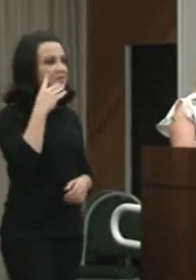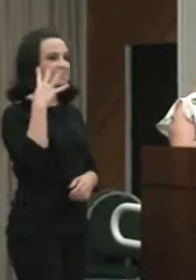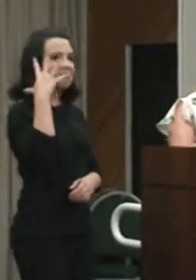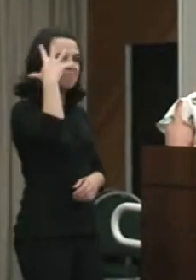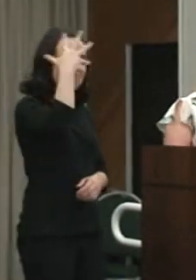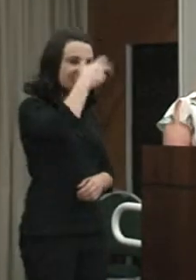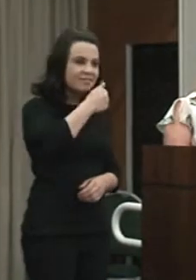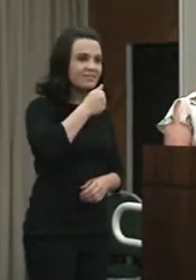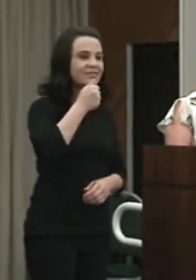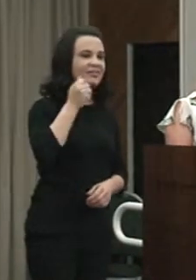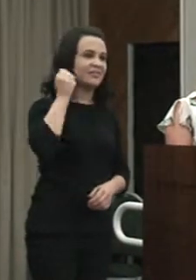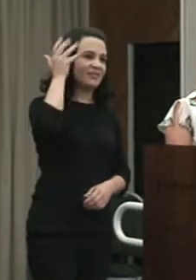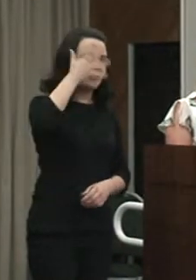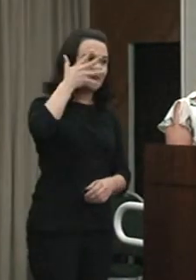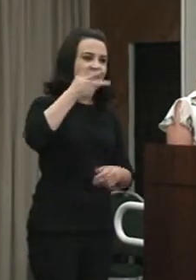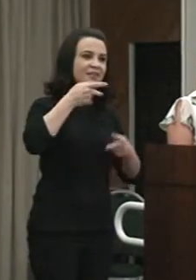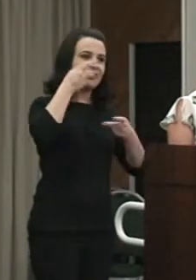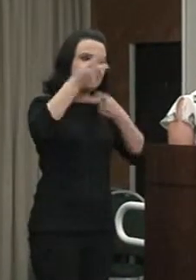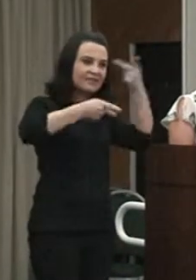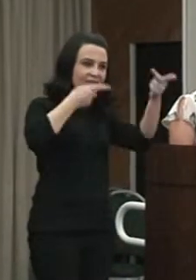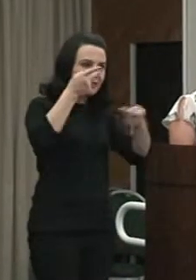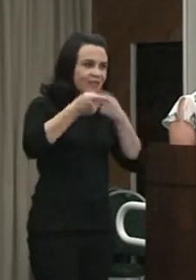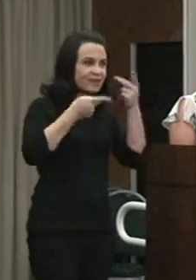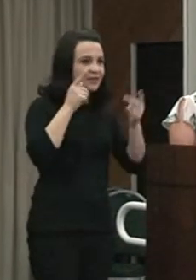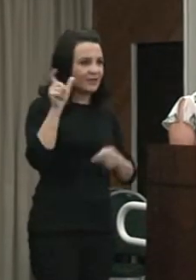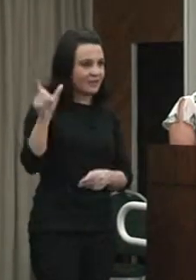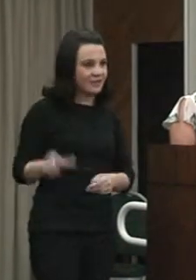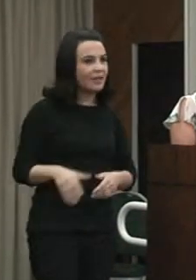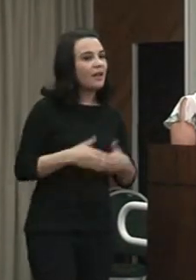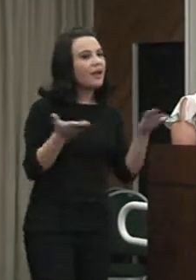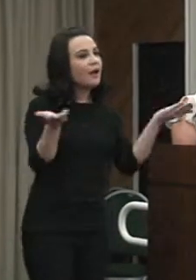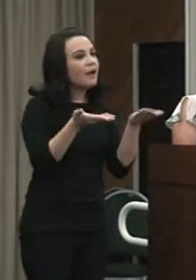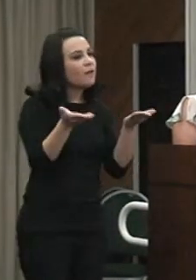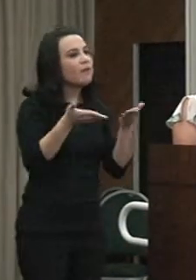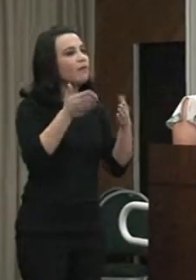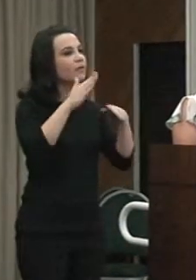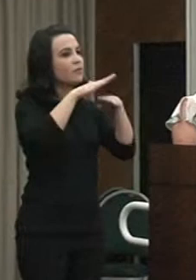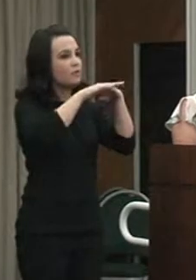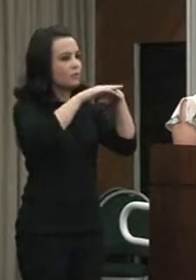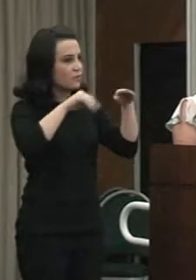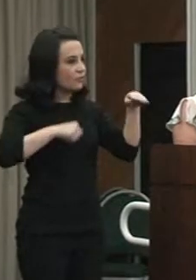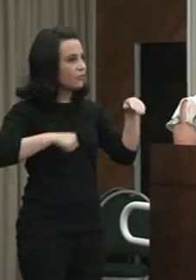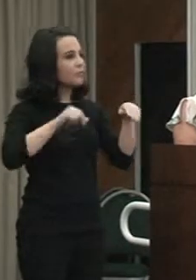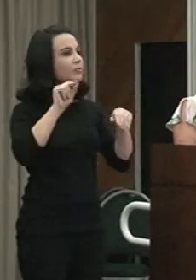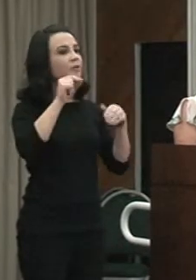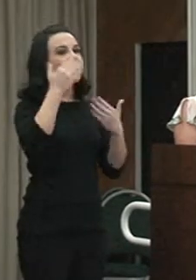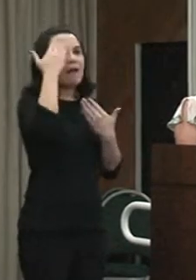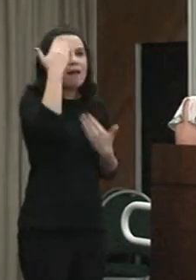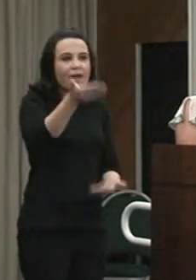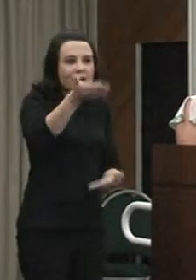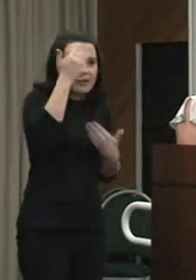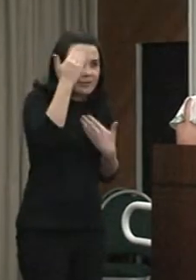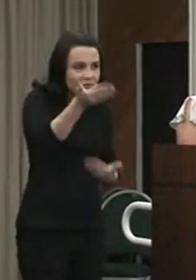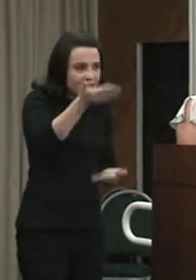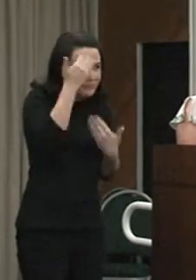Daiane Koch, eu chamo aqui para os agradecimentos,